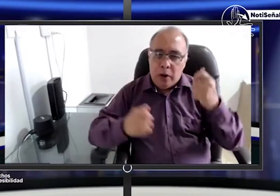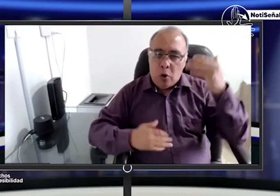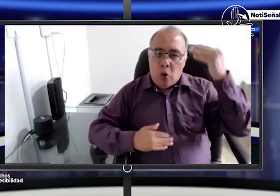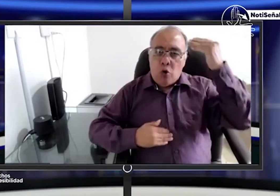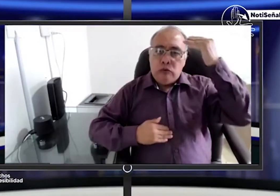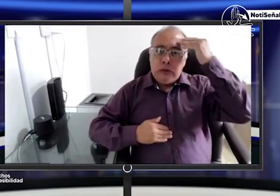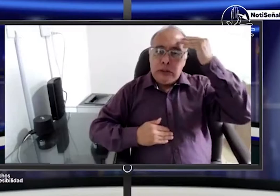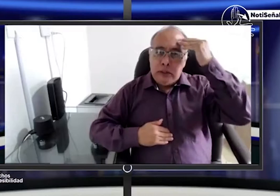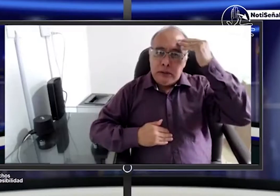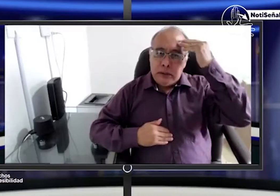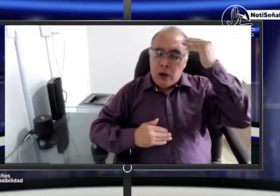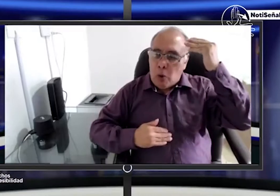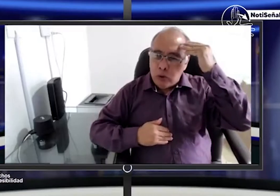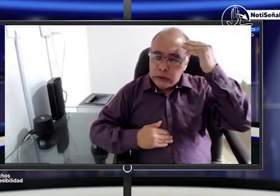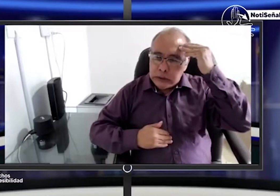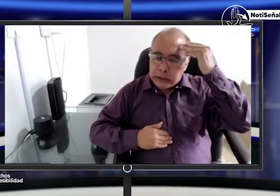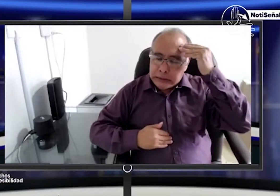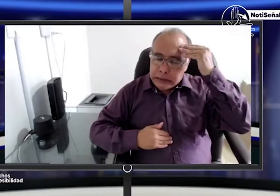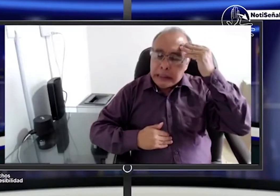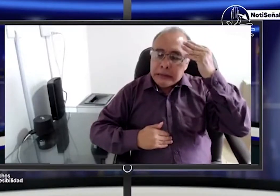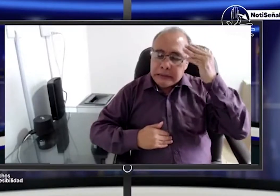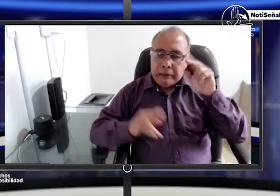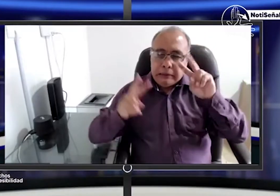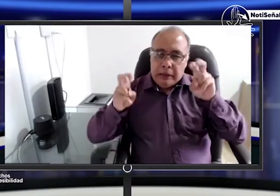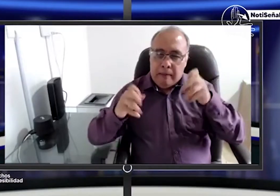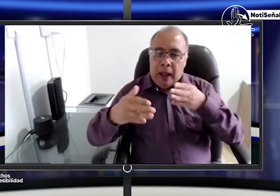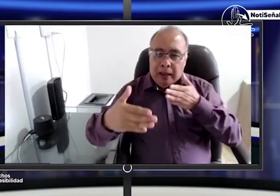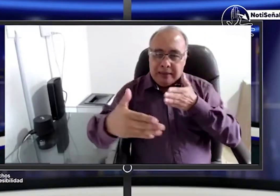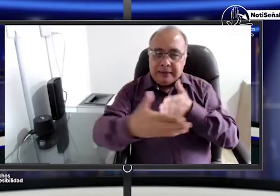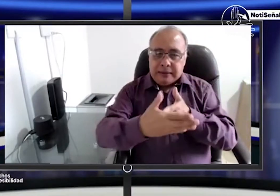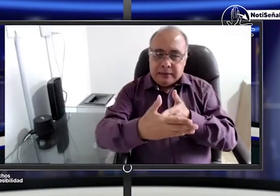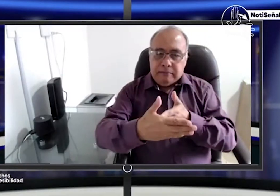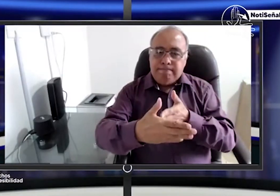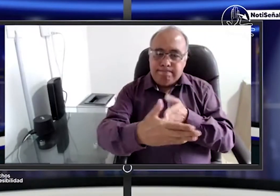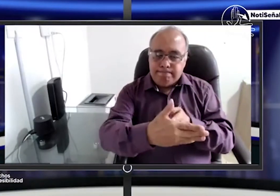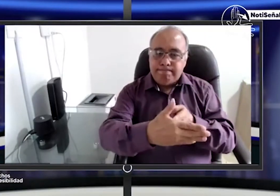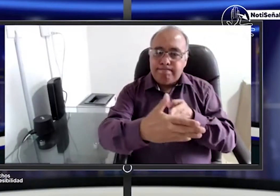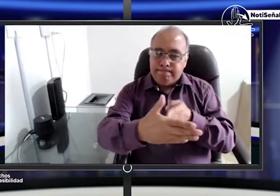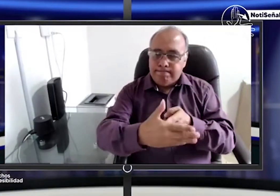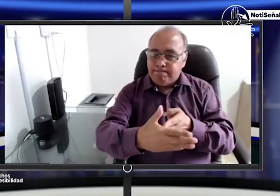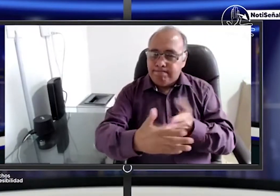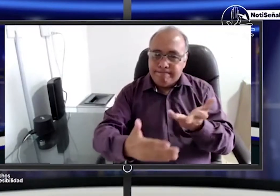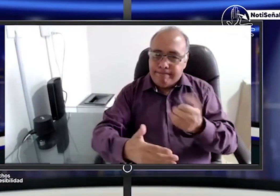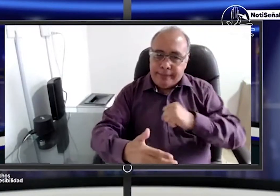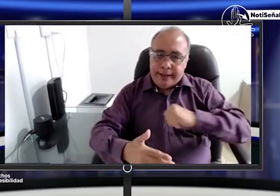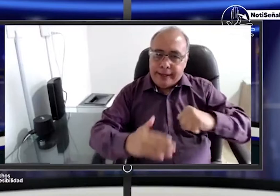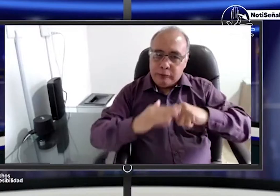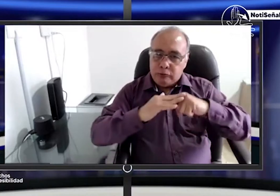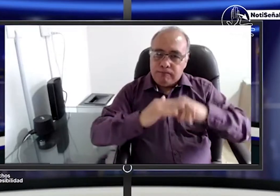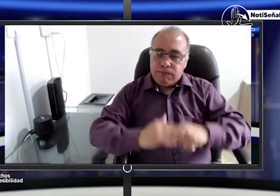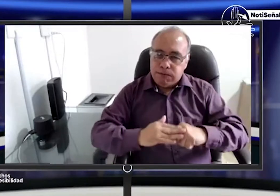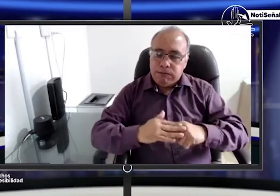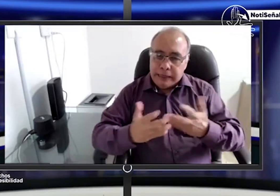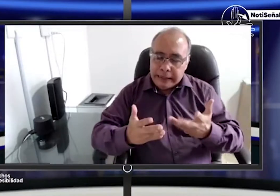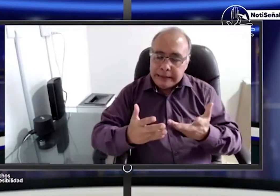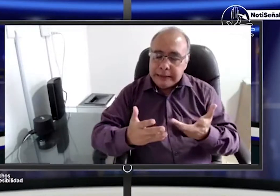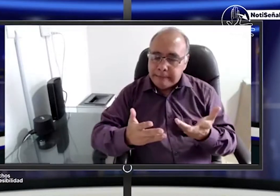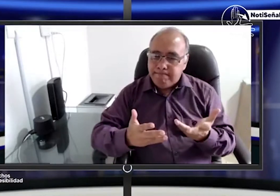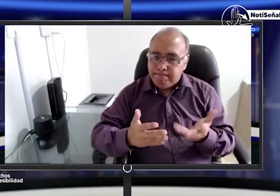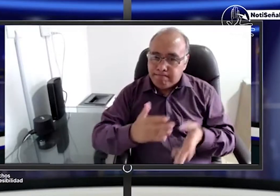es que justamente nosotros estamos en esta campaña de toma de conciencia ¿no? sin accesibilidad no